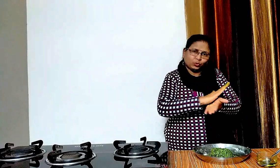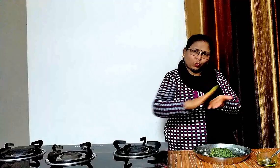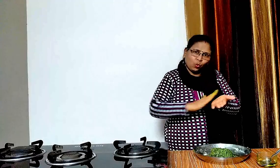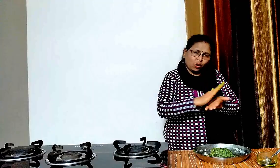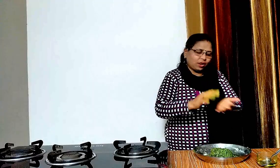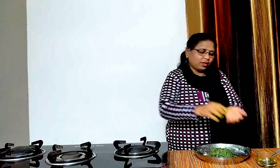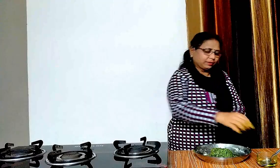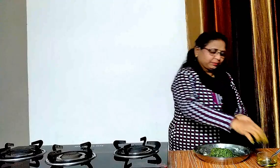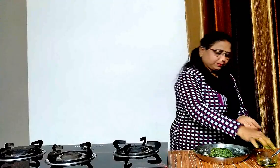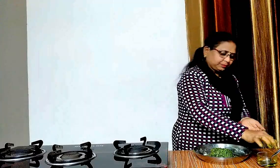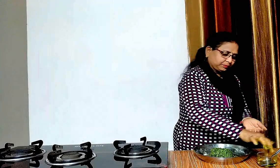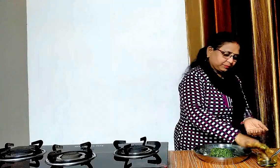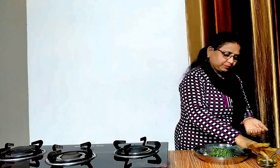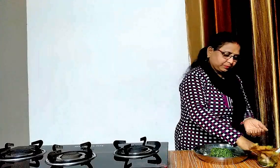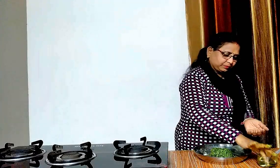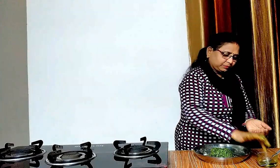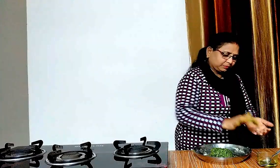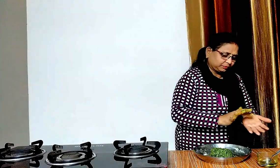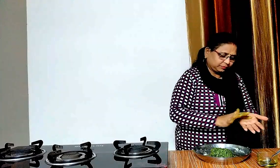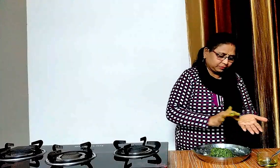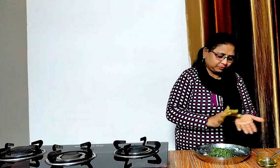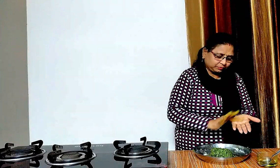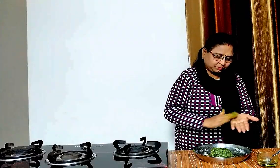में चिकना और इसका आसानी से रोल बन जाए